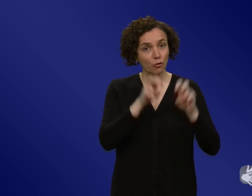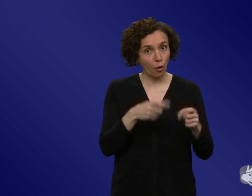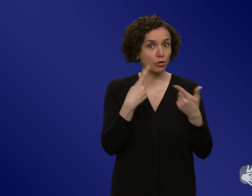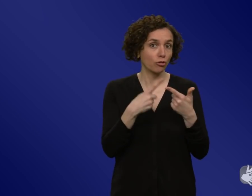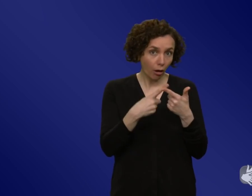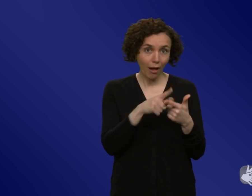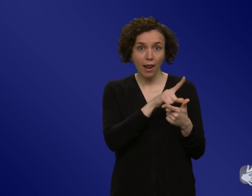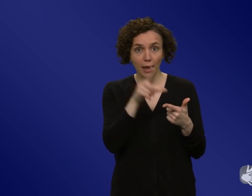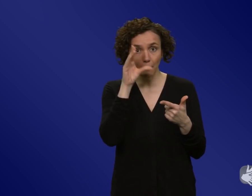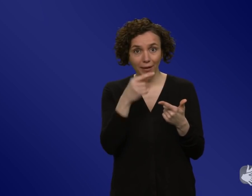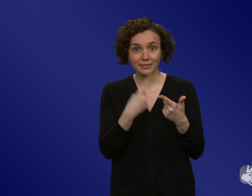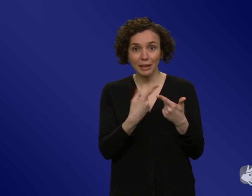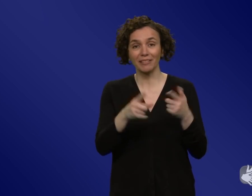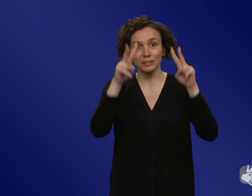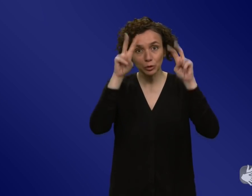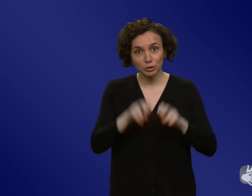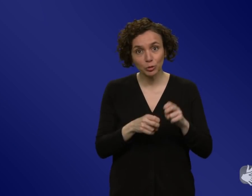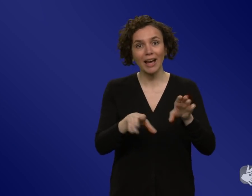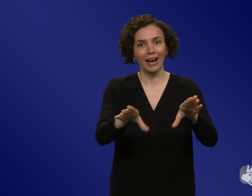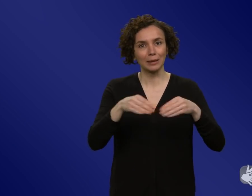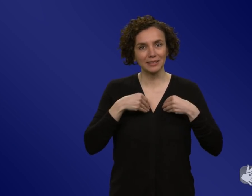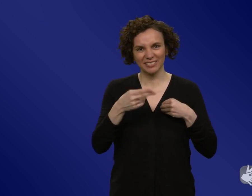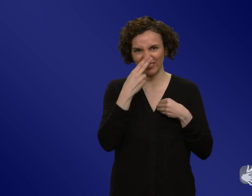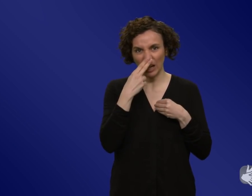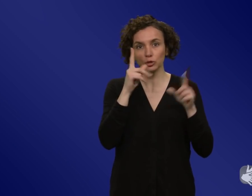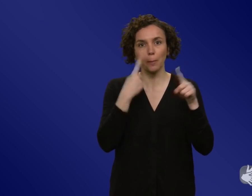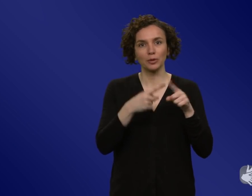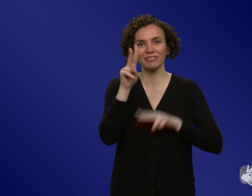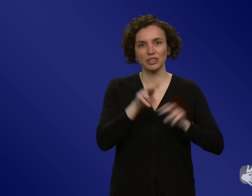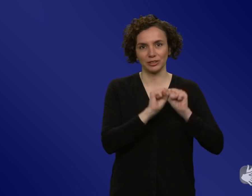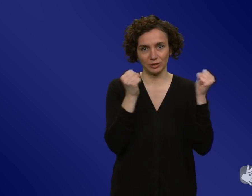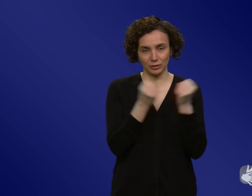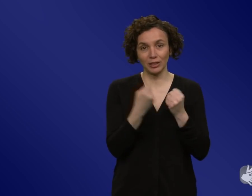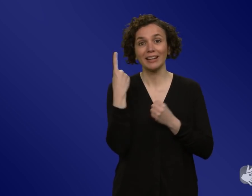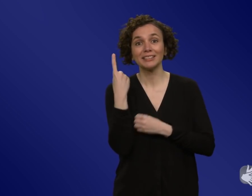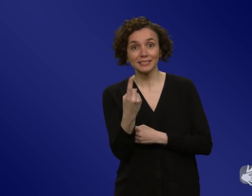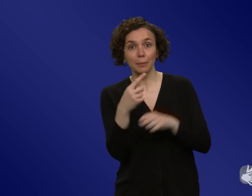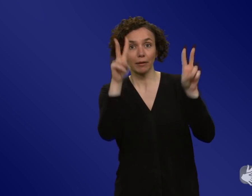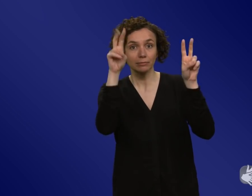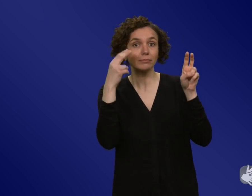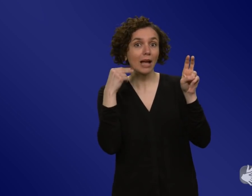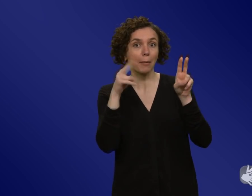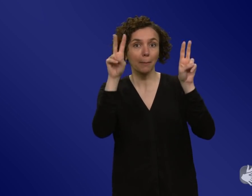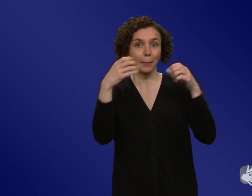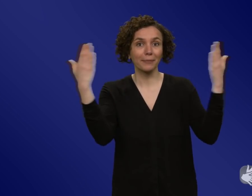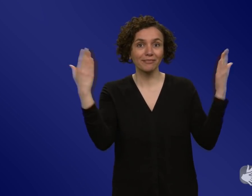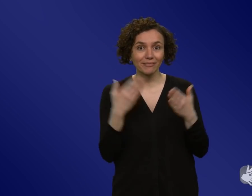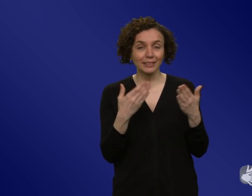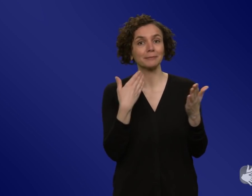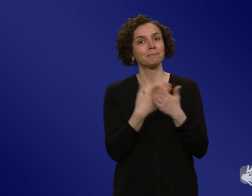der Maßnahmen ist und verschiedene Szenarien zugrunde gelegt. Das Paper heißt Communicate Hope to motivate the public during the COVID-19 pandemic,